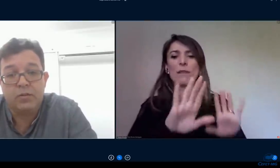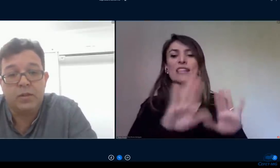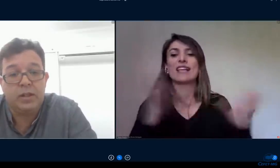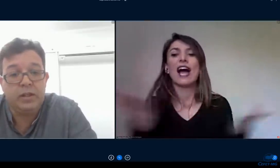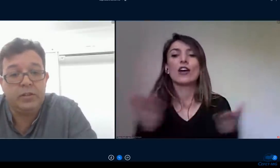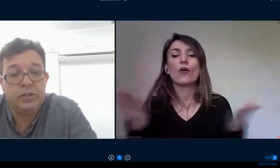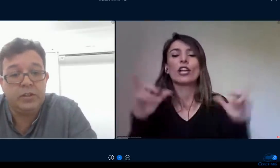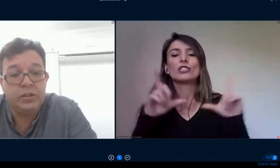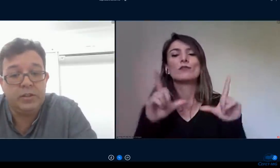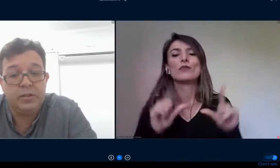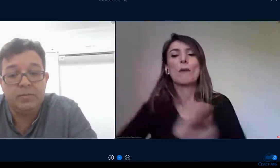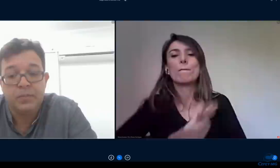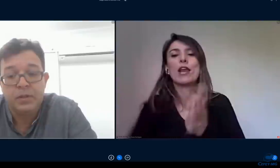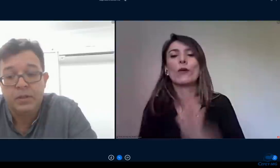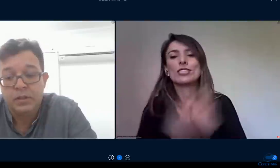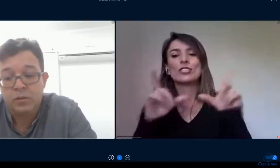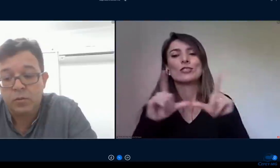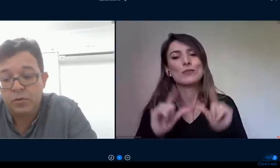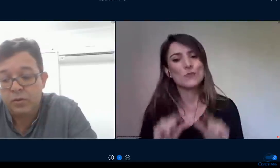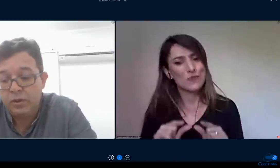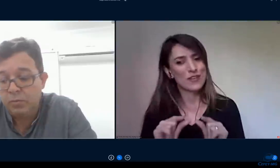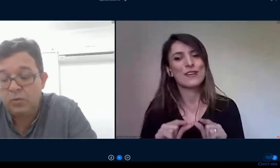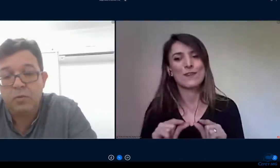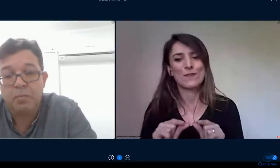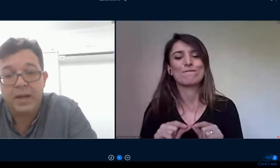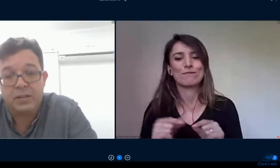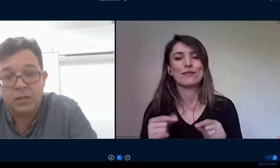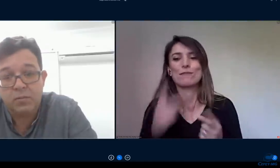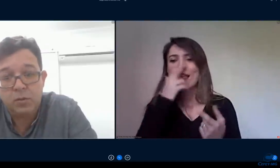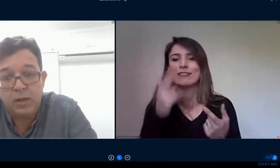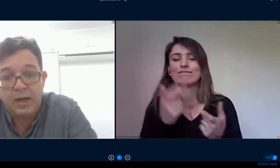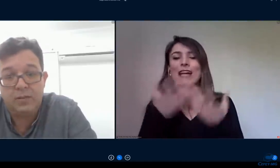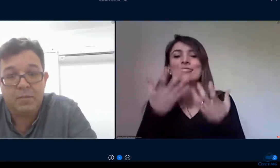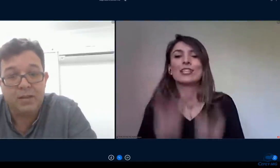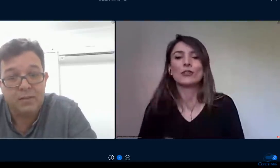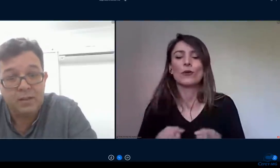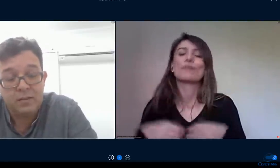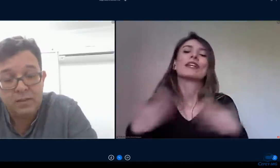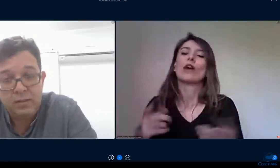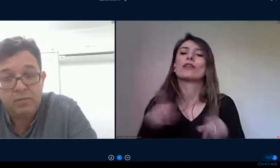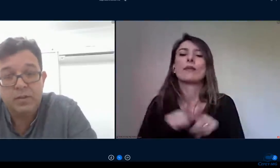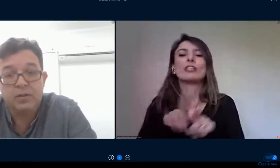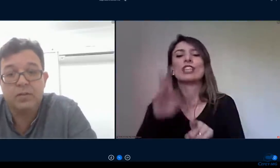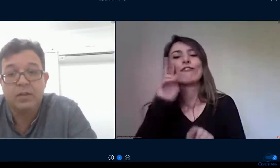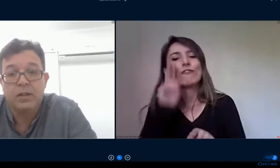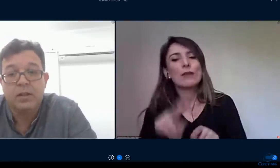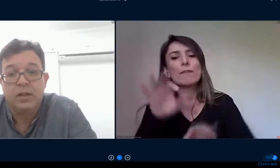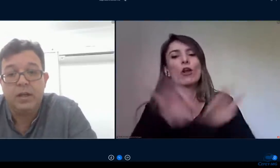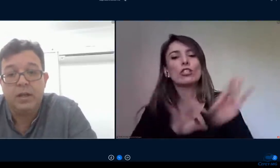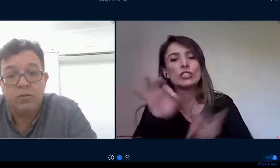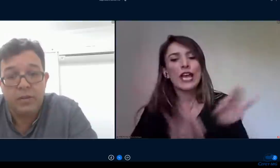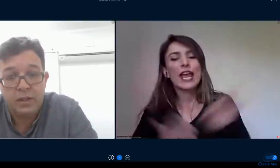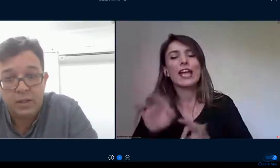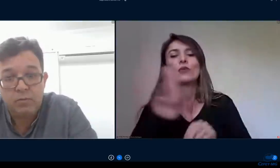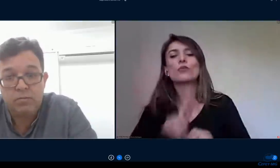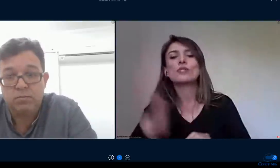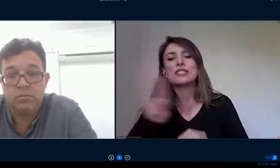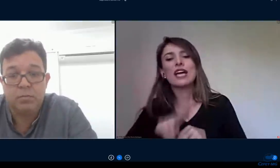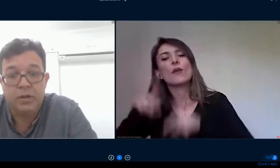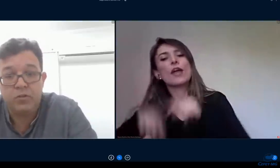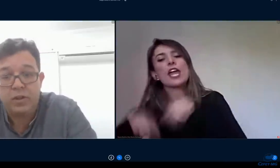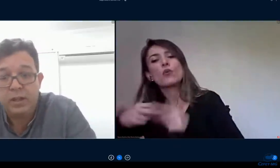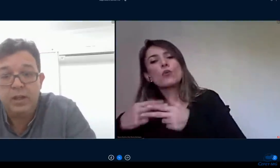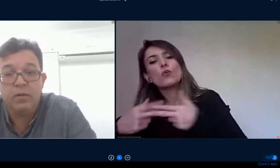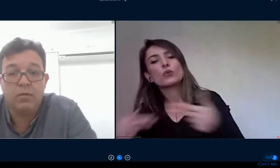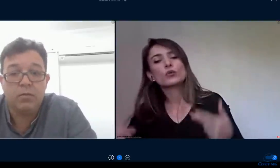projetos aí de cursos híbridos com práticas modulares mais intensivas no verão